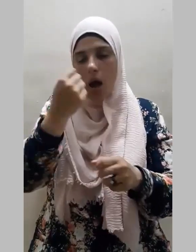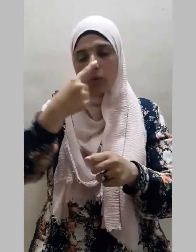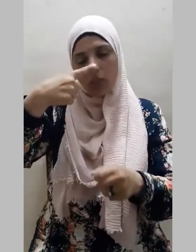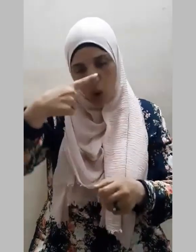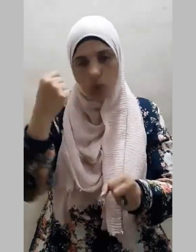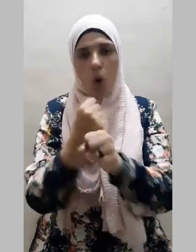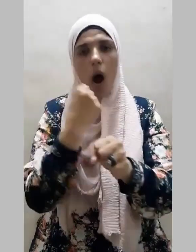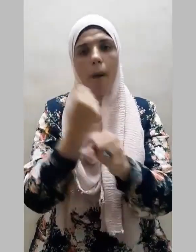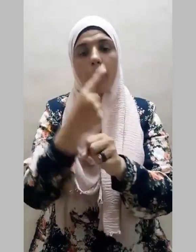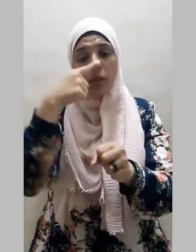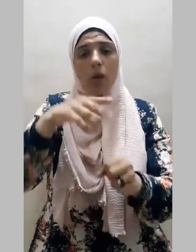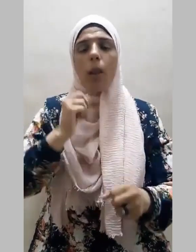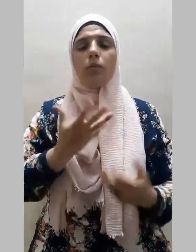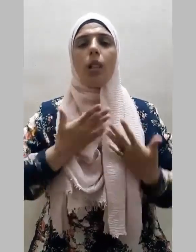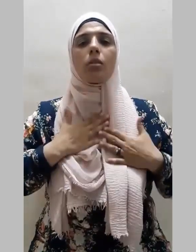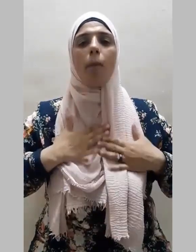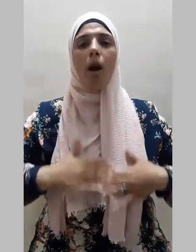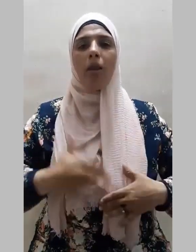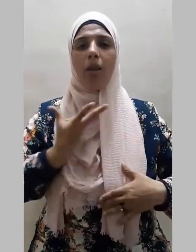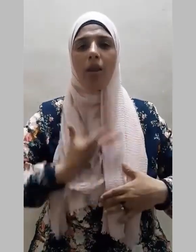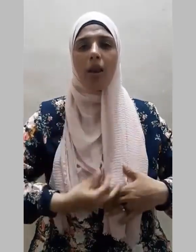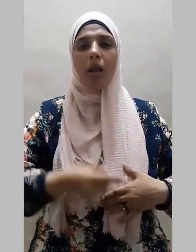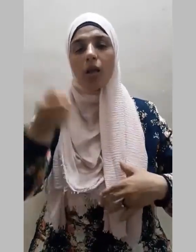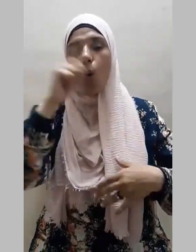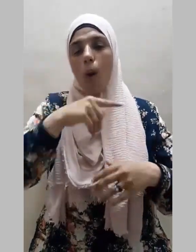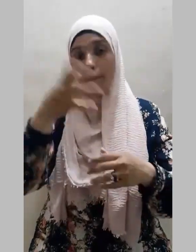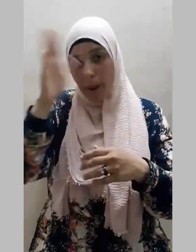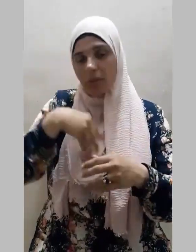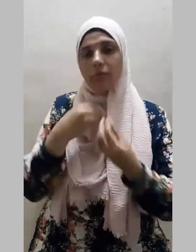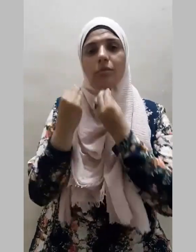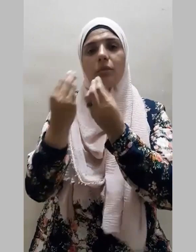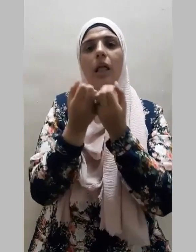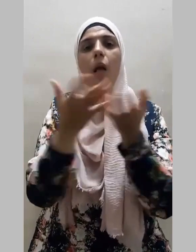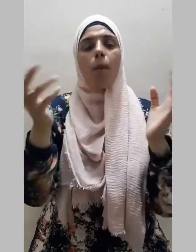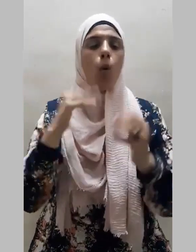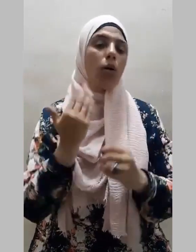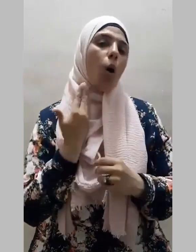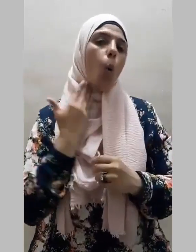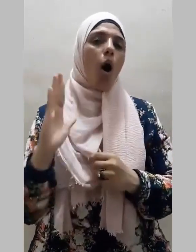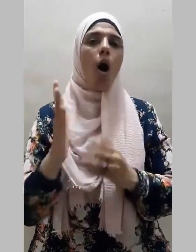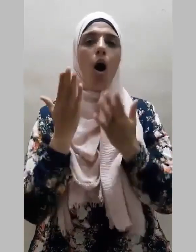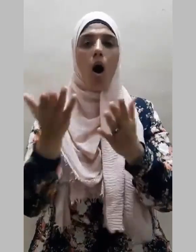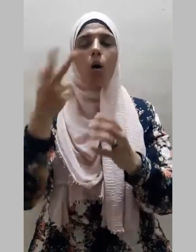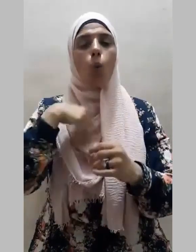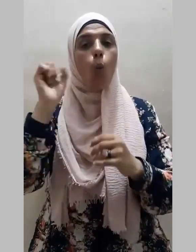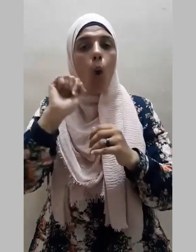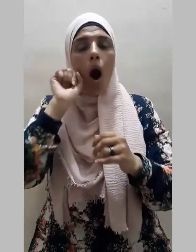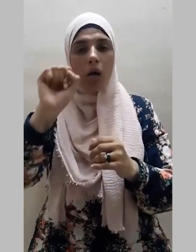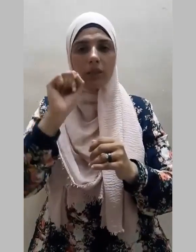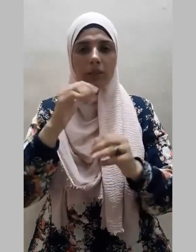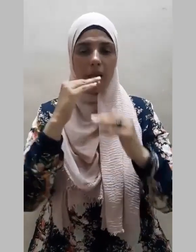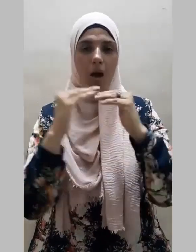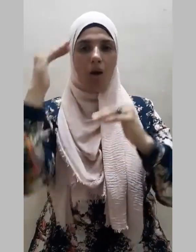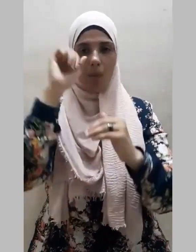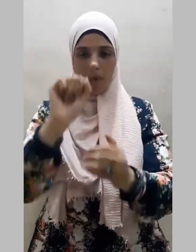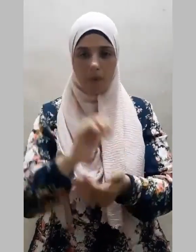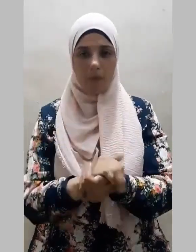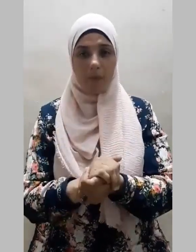وسكينته وسمته ووقاره وحلمه وإذا